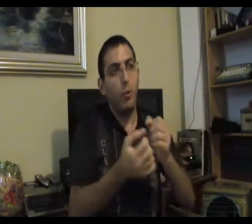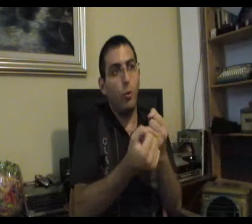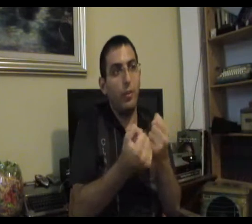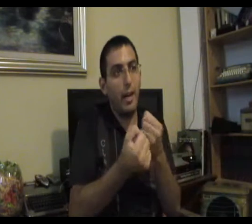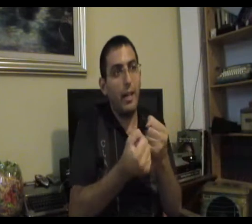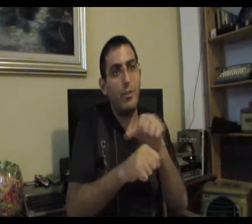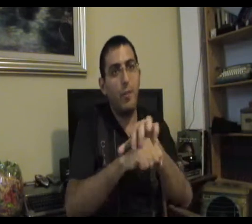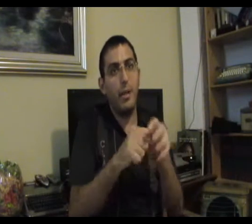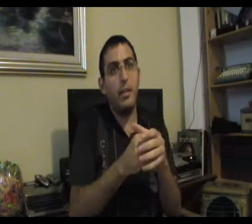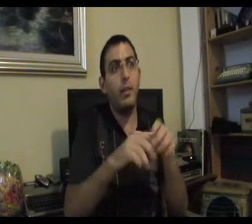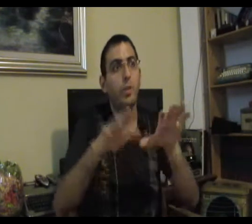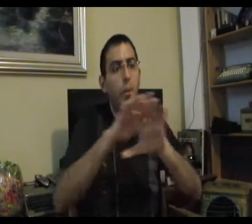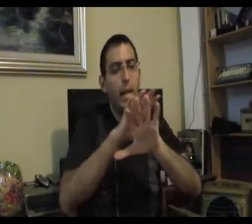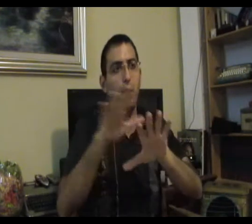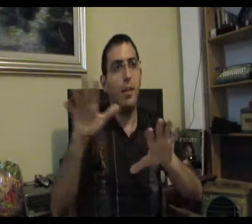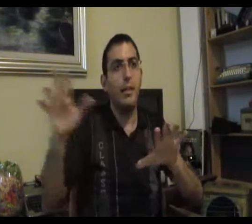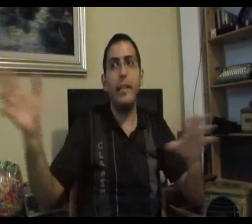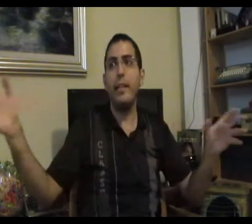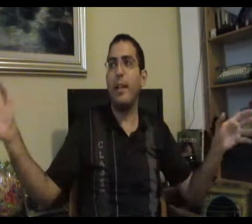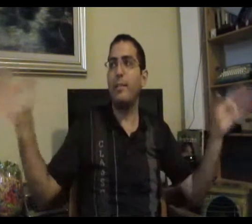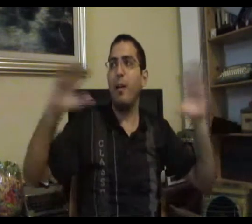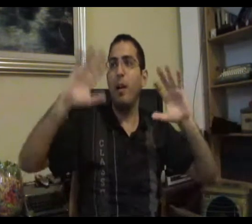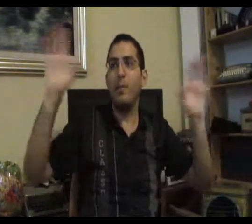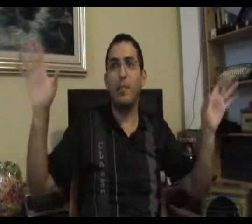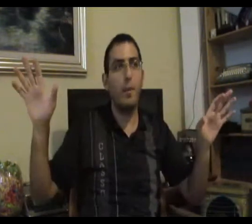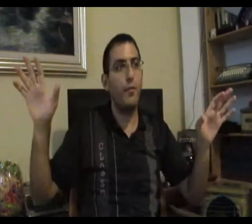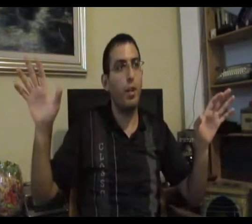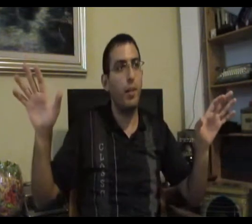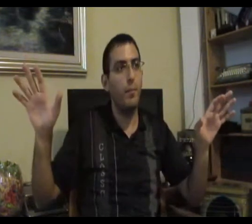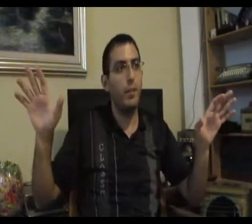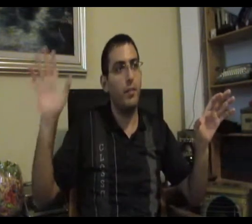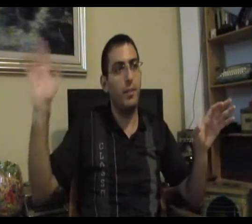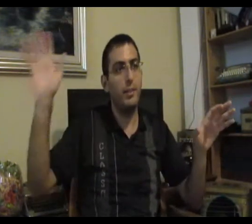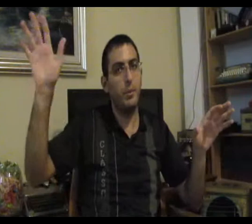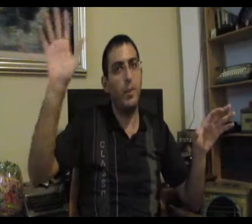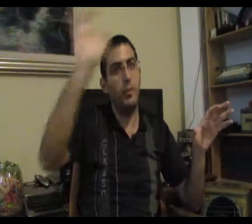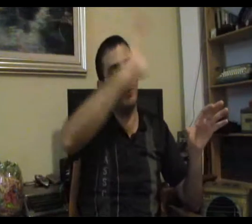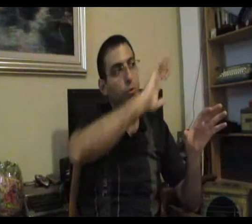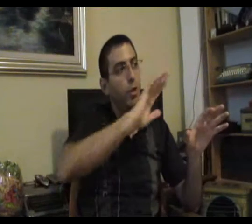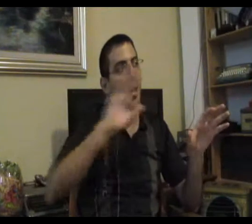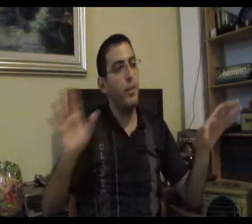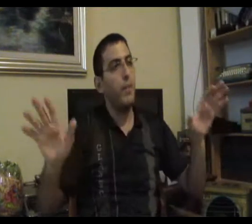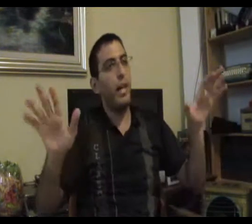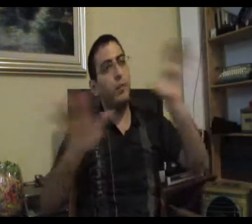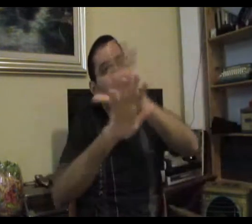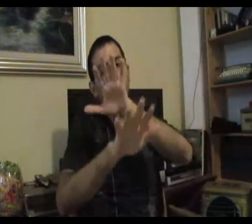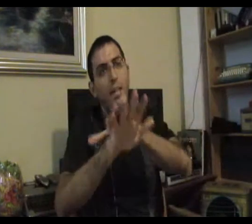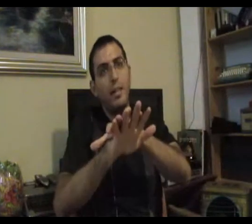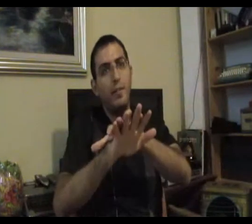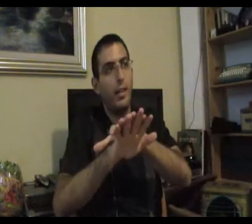לקחו דבר אחד שם כאילו זה כמו היה נגיד ניקח את סך כל המצבים האפשריים ונשים אותם כתמונות עכשיו ניקח את כל התמונות האלה לדבר